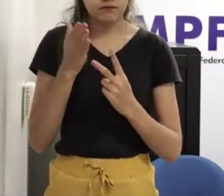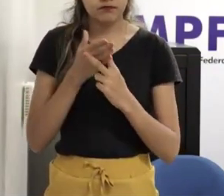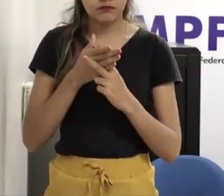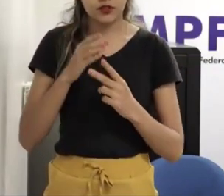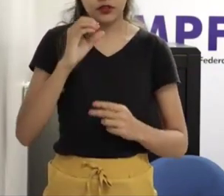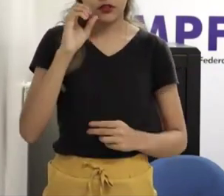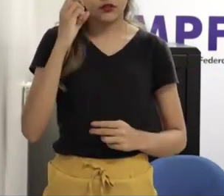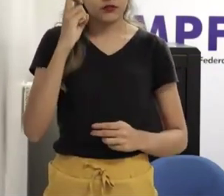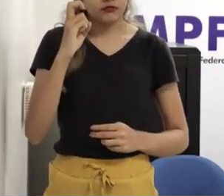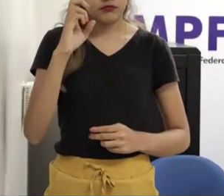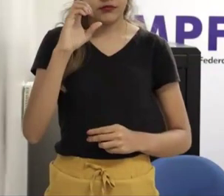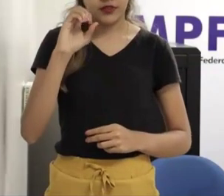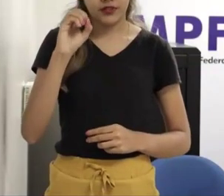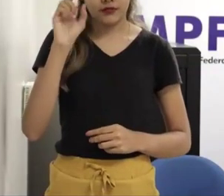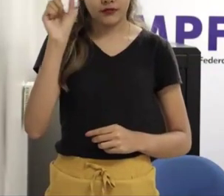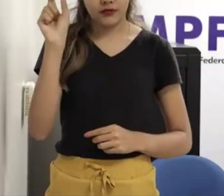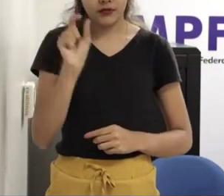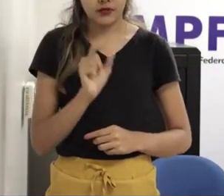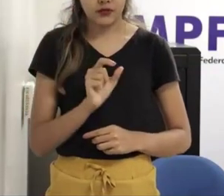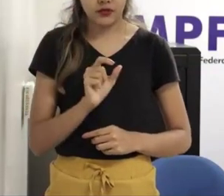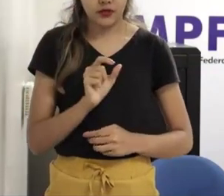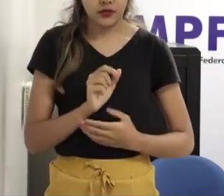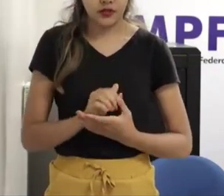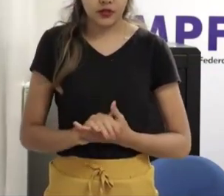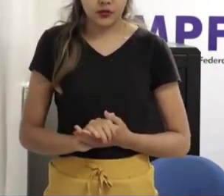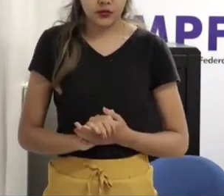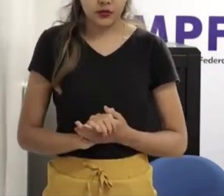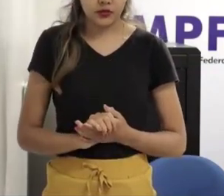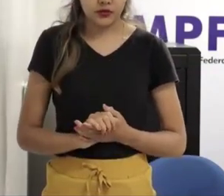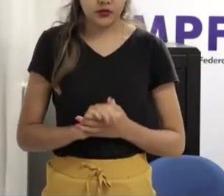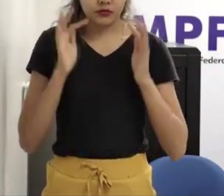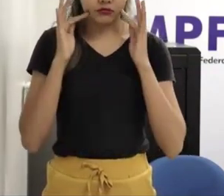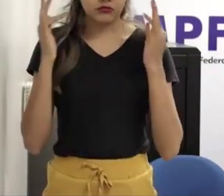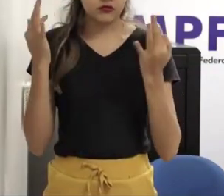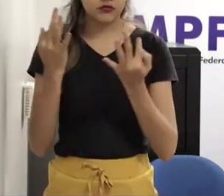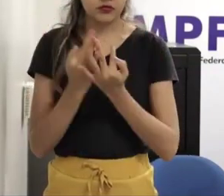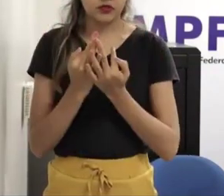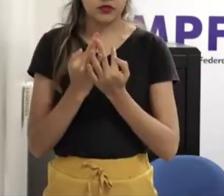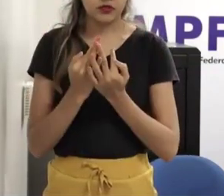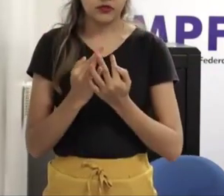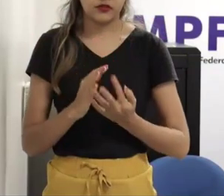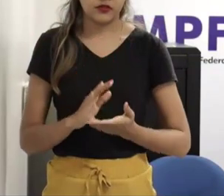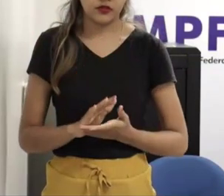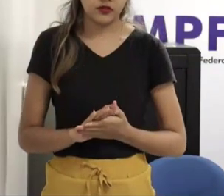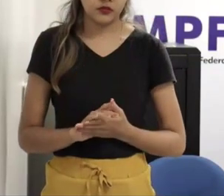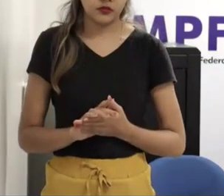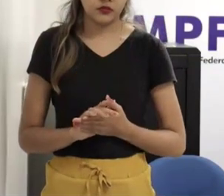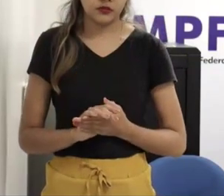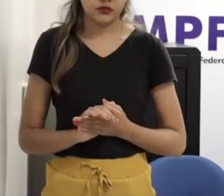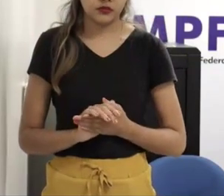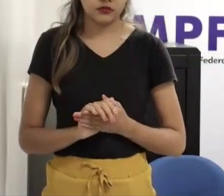a literatura informa que quando se faz um recorte das famílias